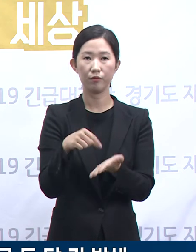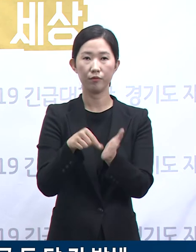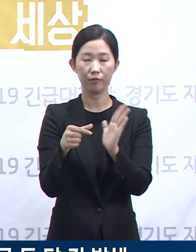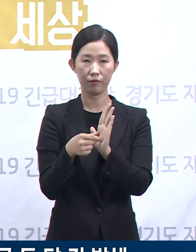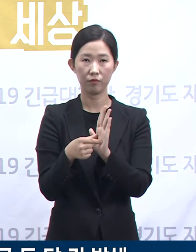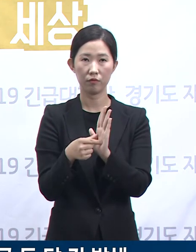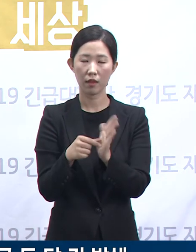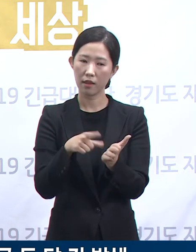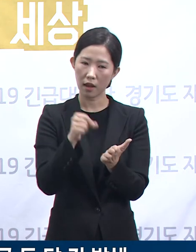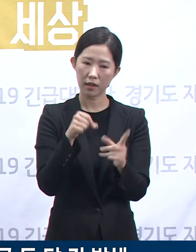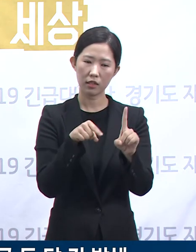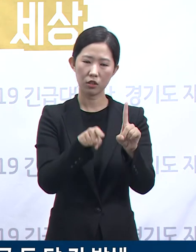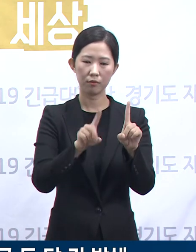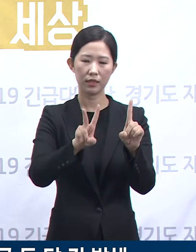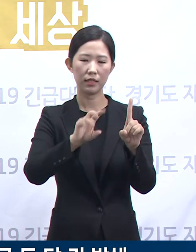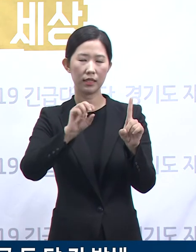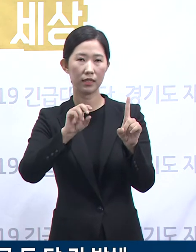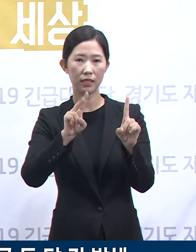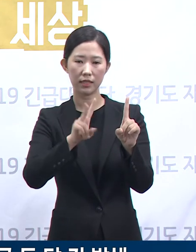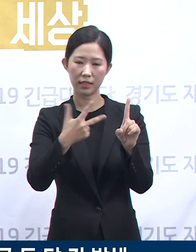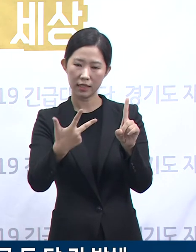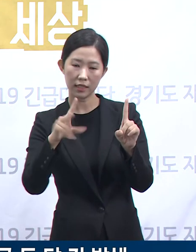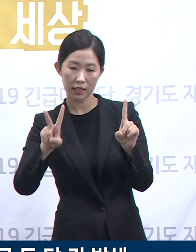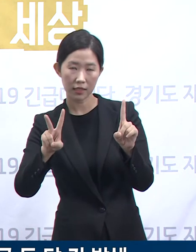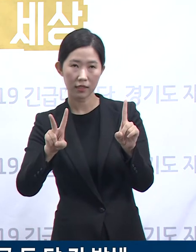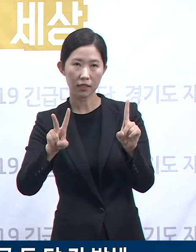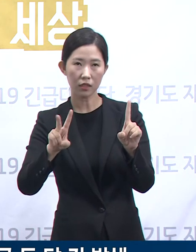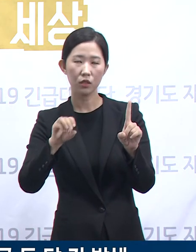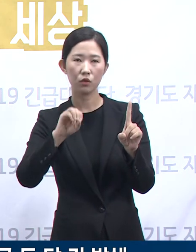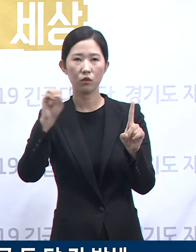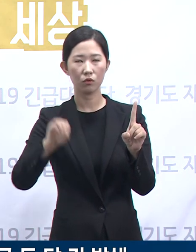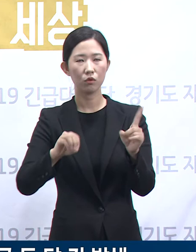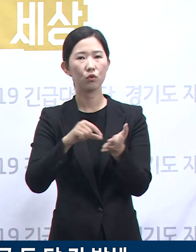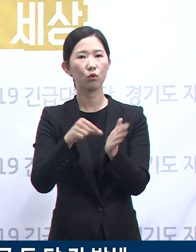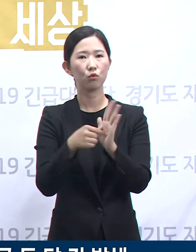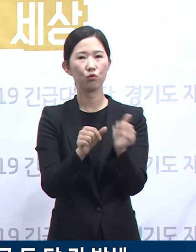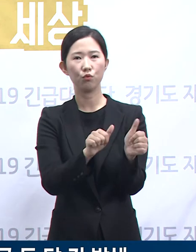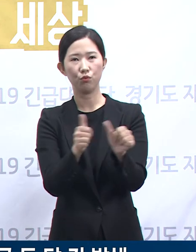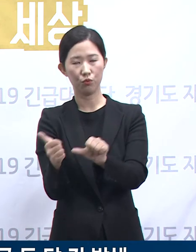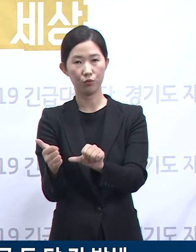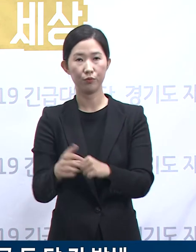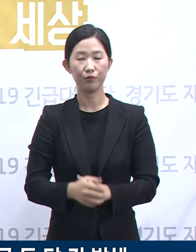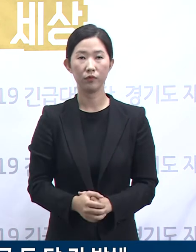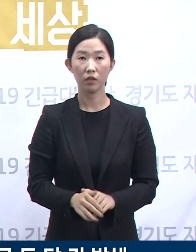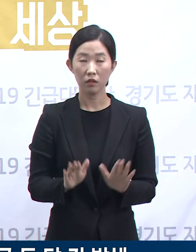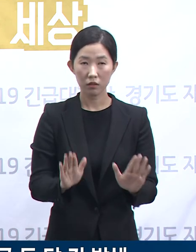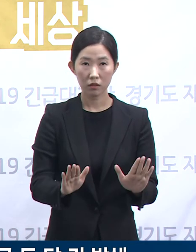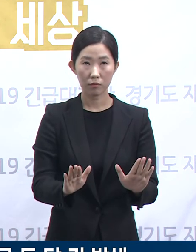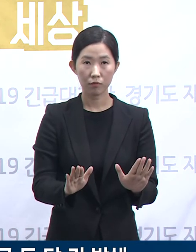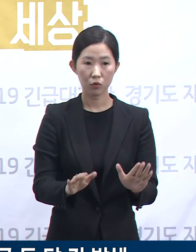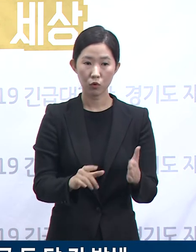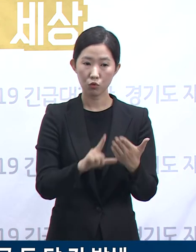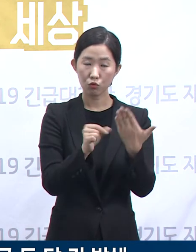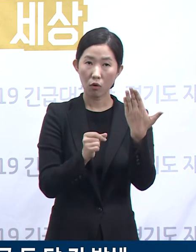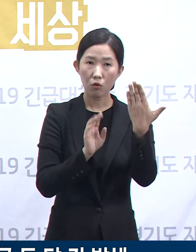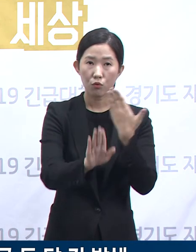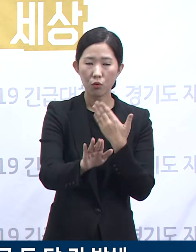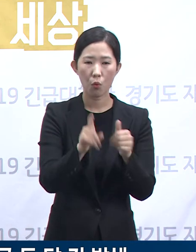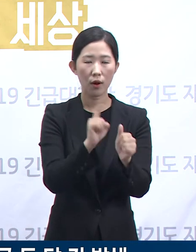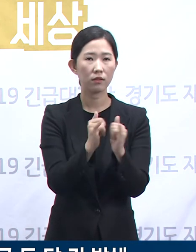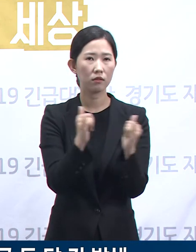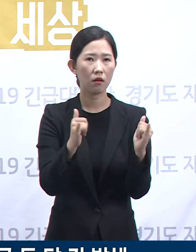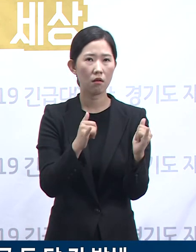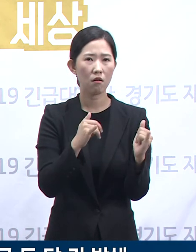.72% 정도입니다. 9월 이후 확진되어 현재 중환자 치료를 중인 분들이 더 있기 때문에 이